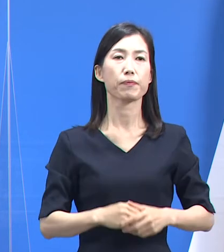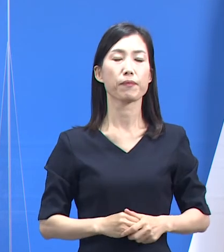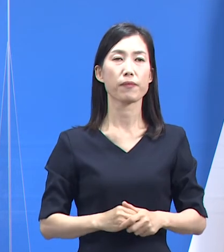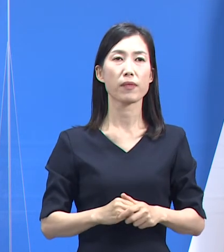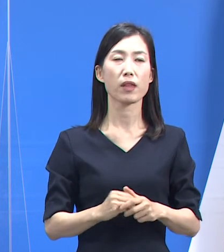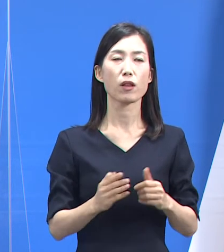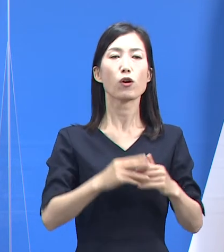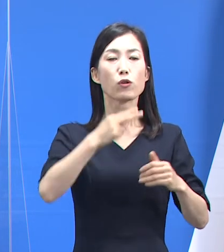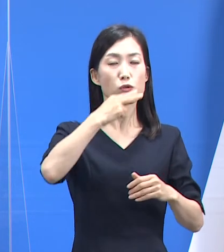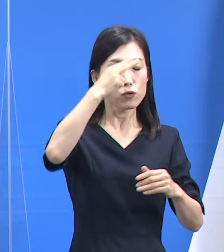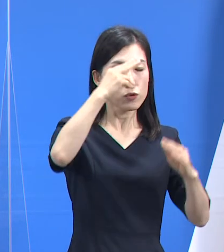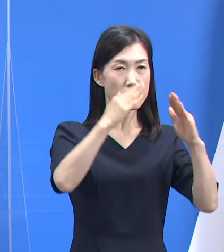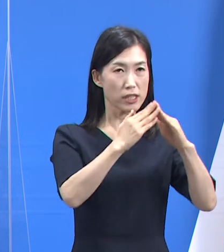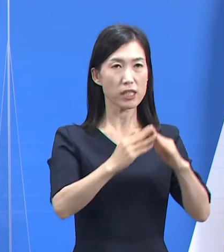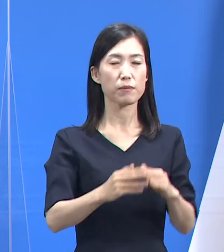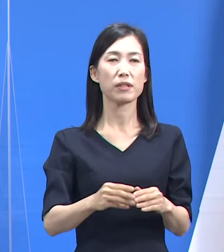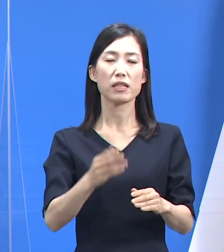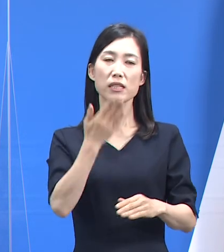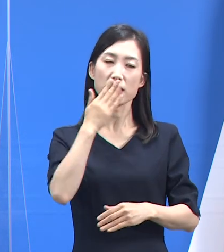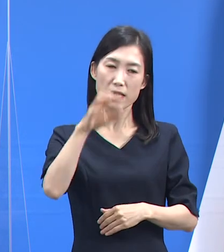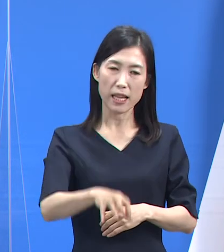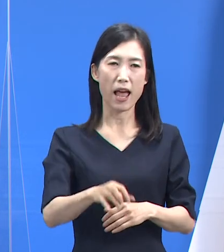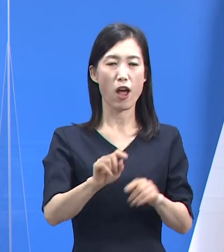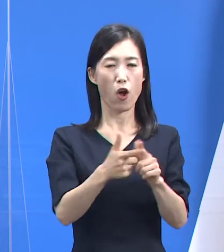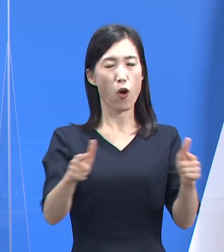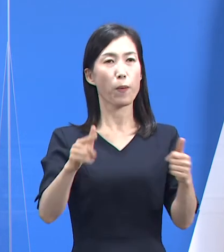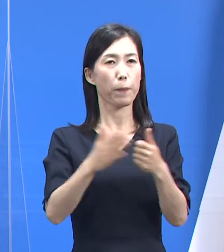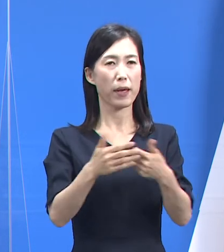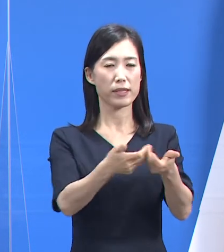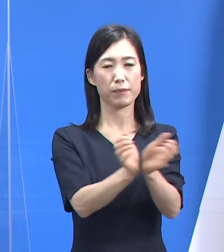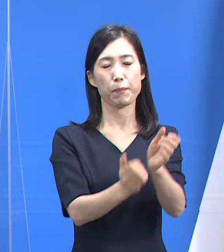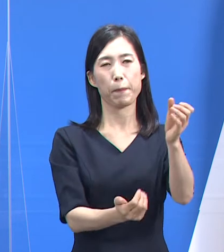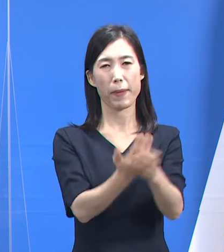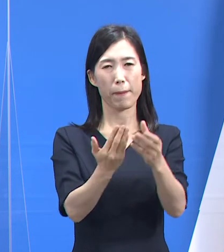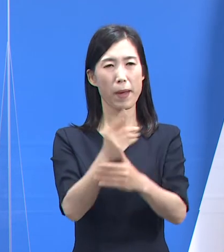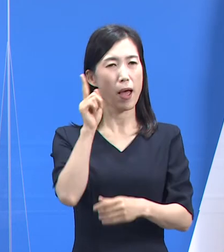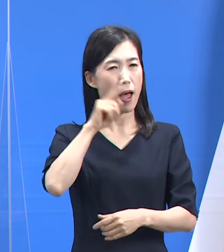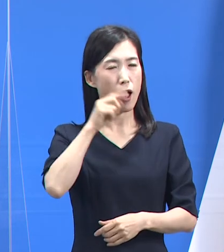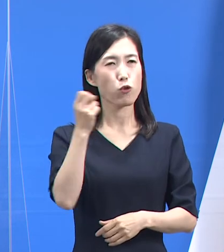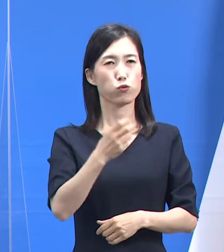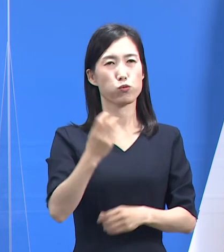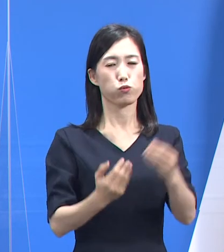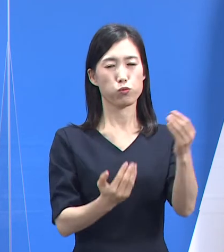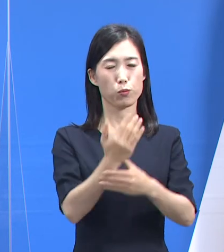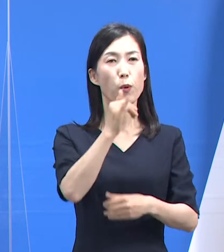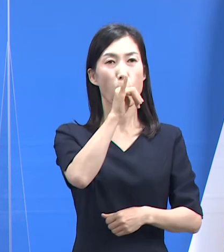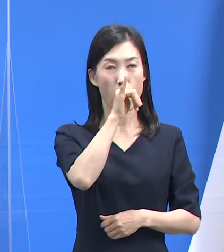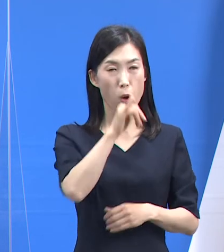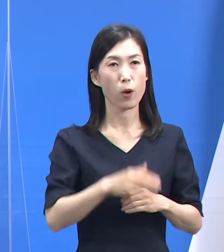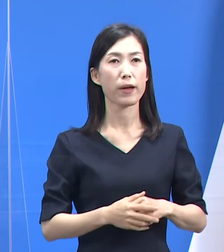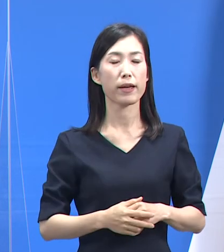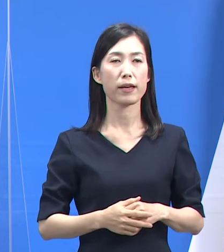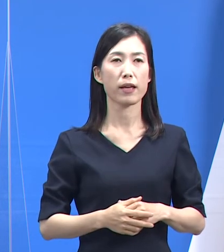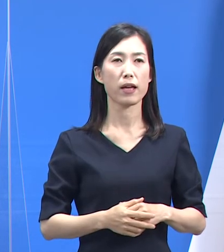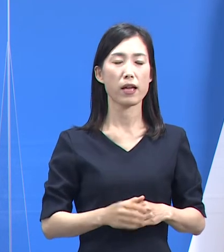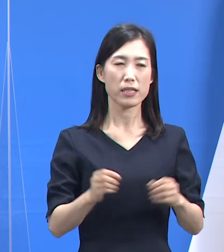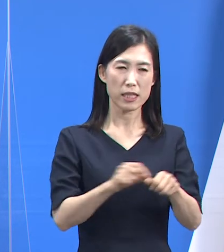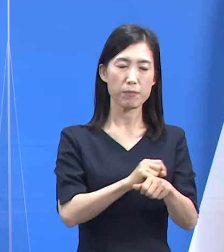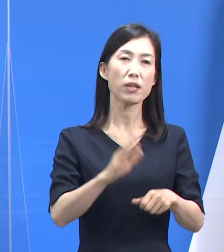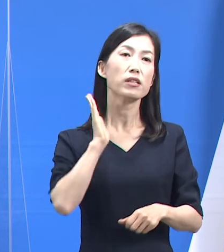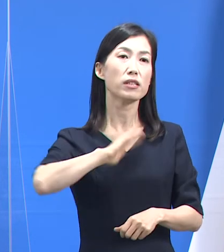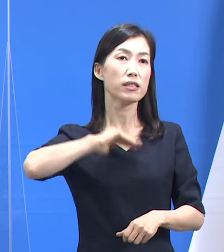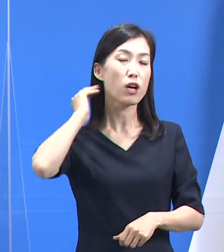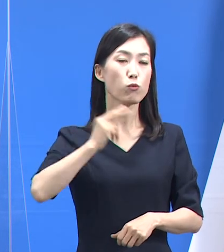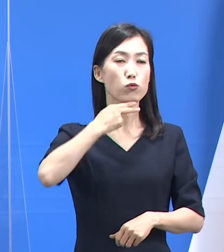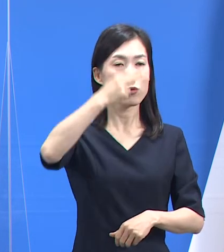술집이나 식당, 지인 모임에서의 집단 감염 사례가 여전히 빈번하게 보고되고 있습니다. 특히 위정부시 주종